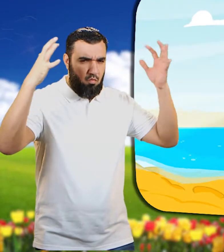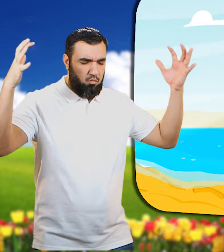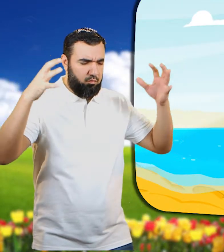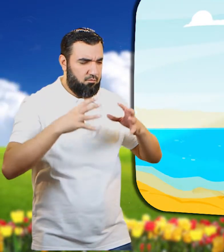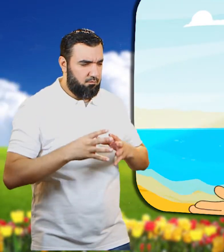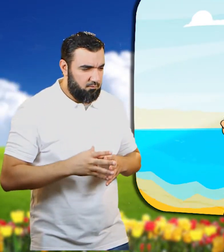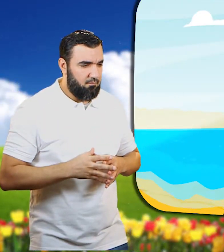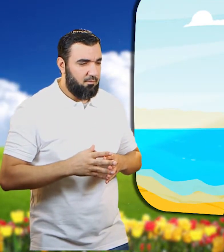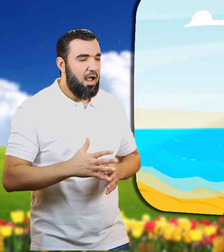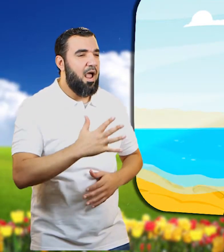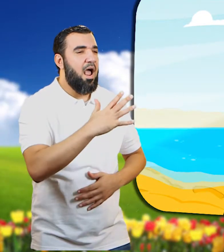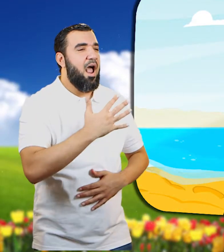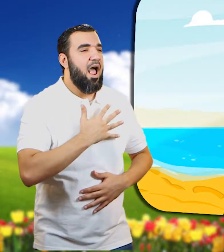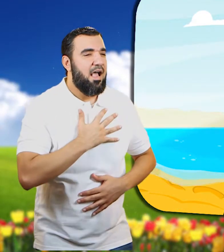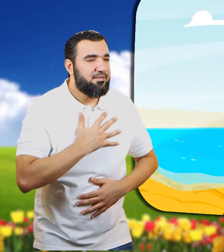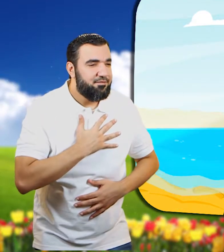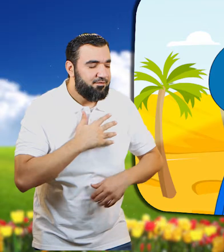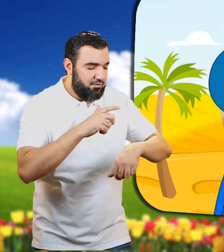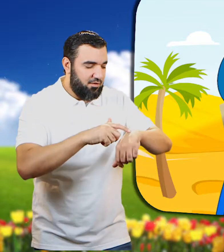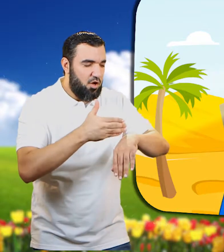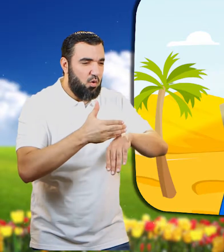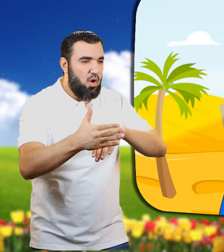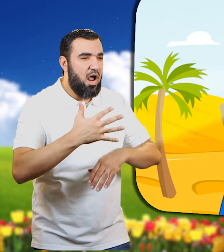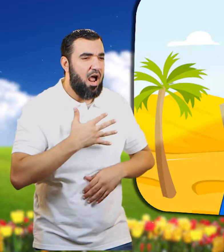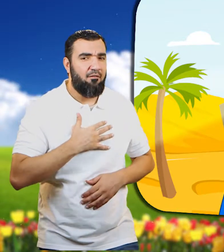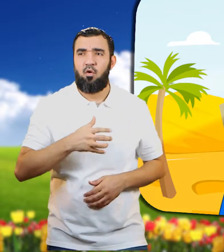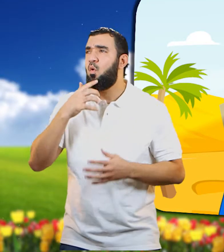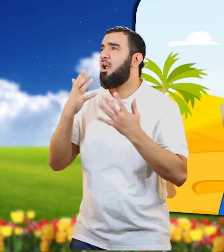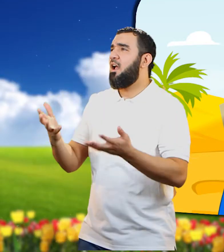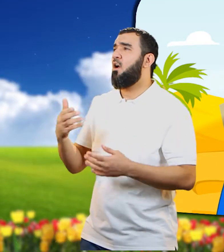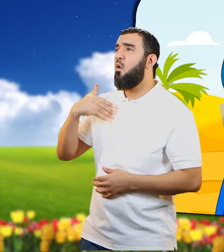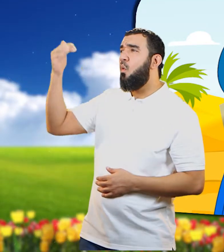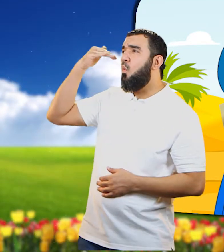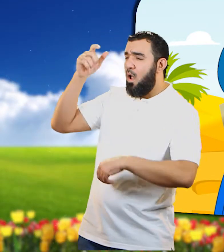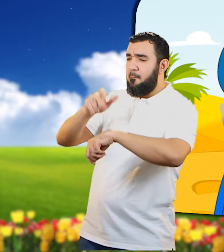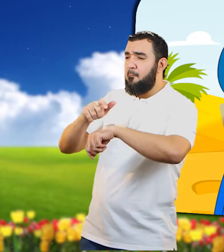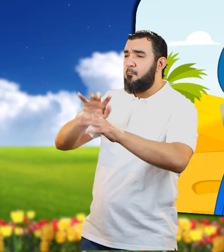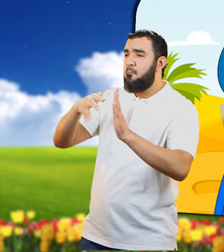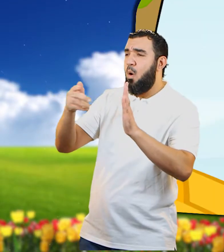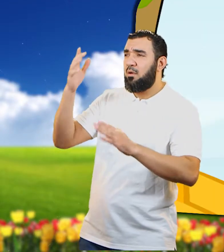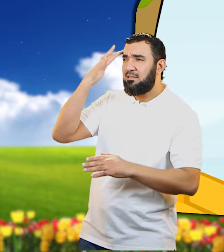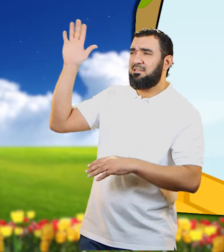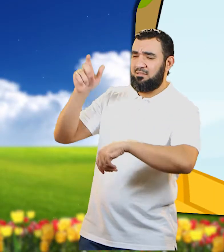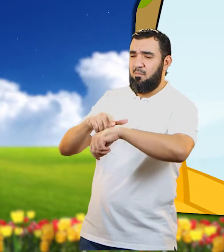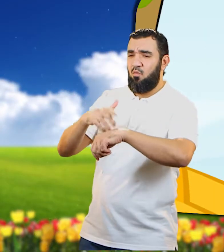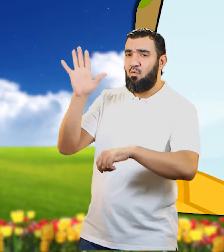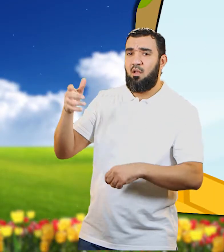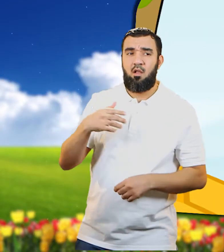معذرة على تأخذ لقد ظننت انك نسيت الموعد وانا خشيت ان لا تحضر